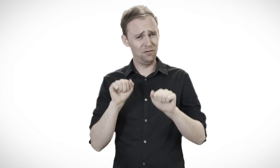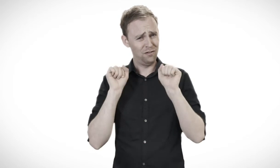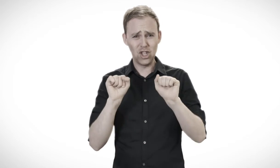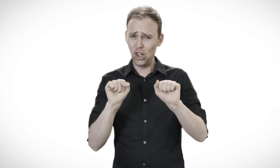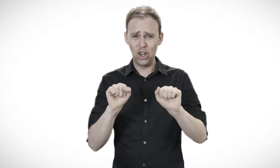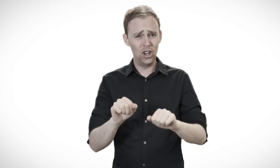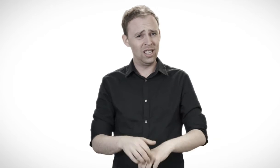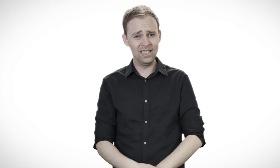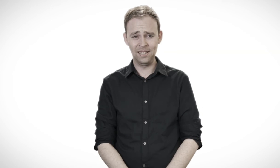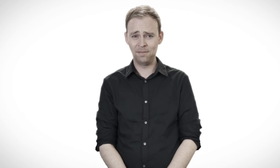Ikke rart jeg ble forstyrret.